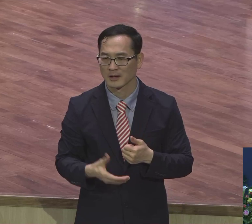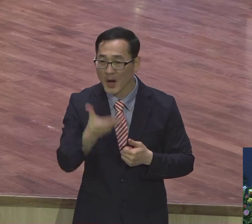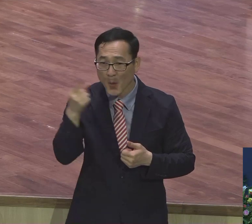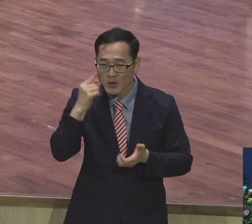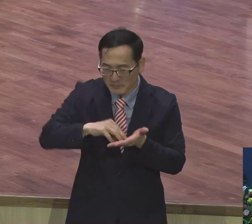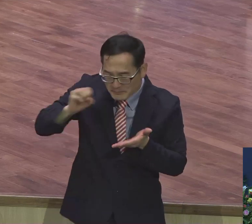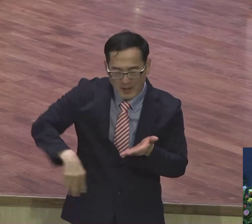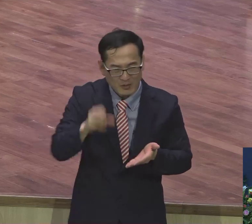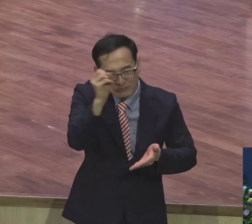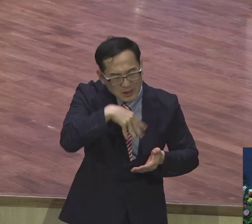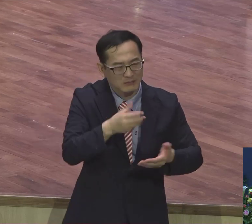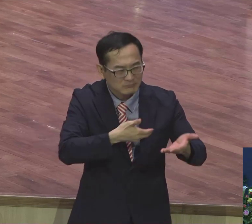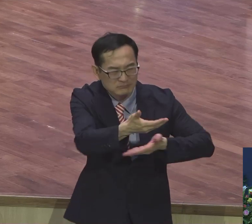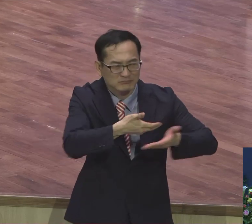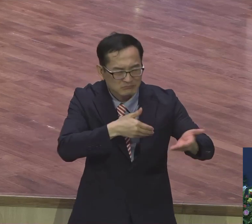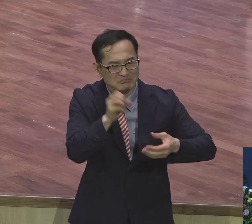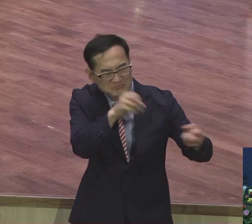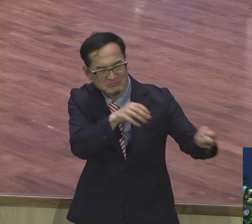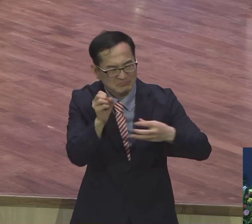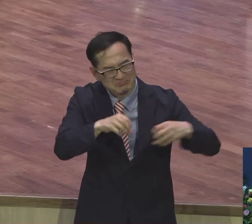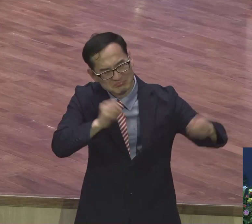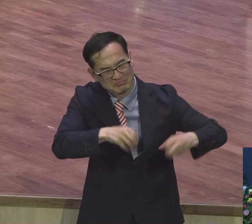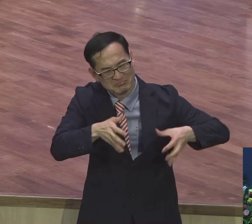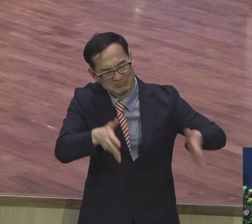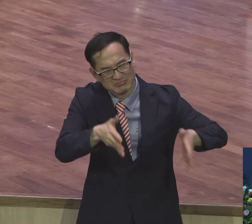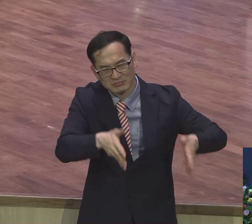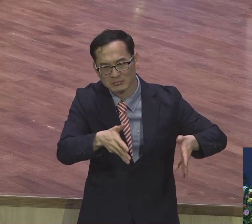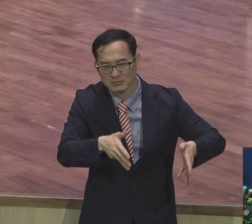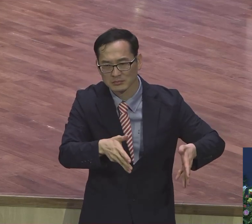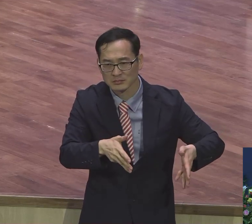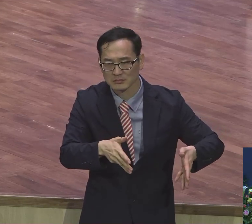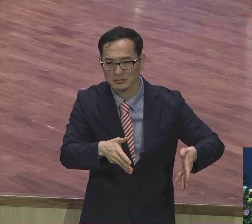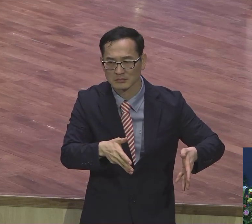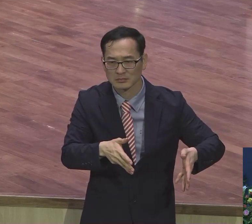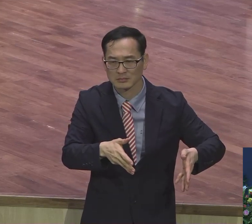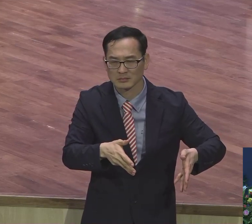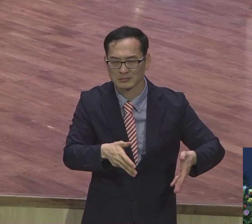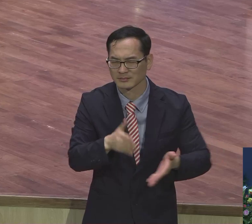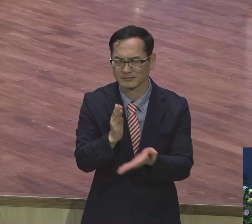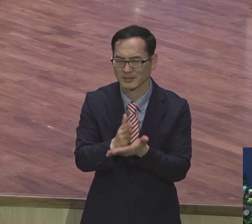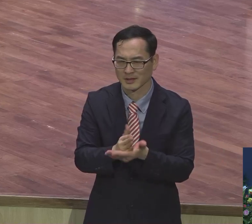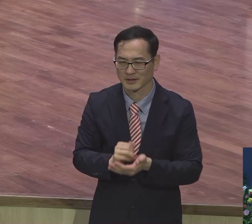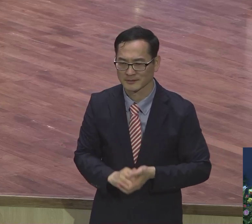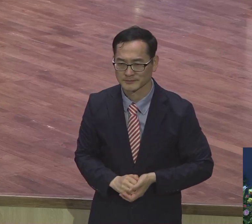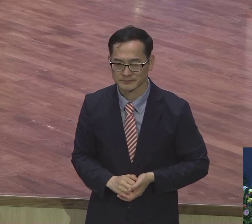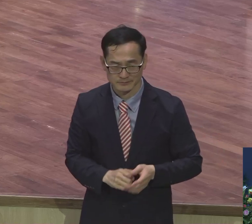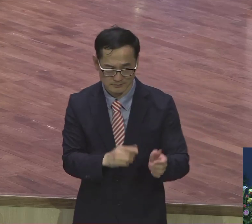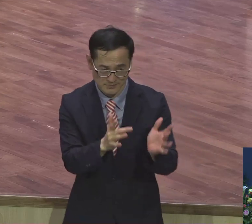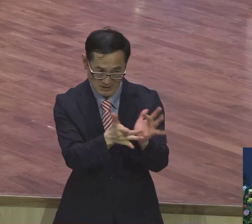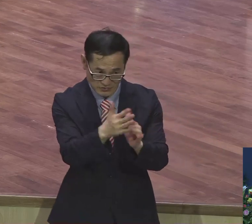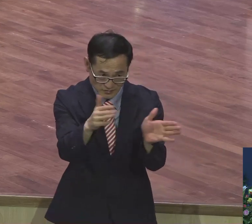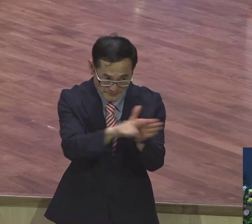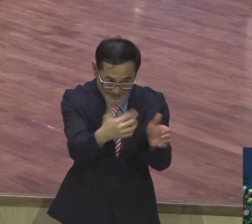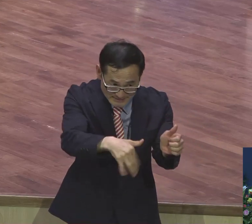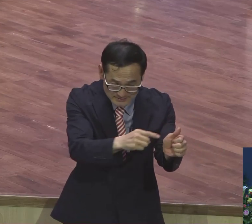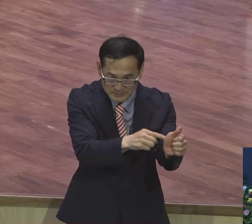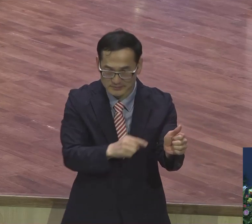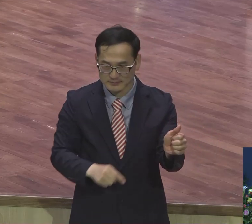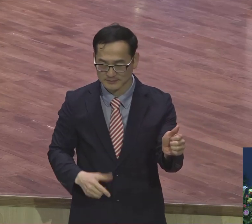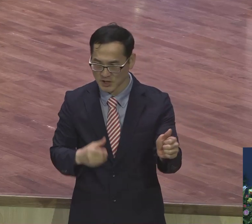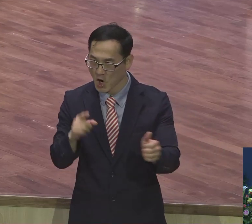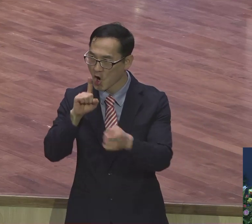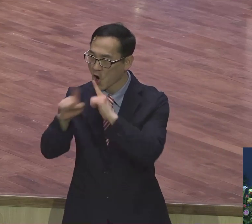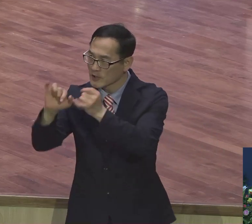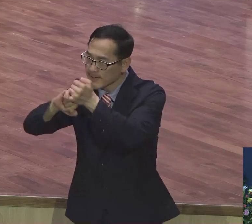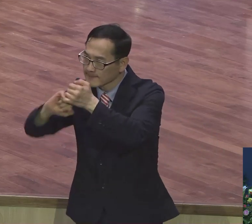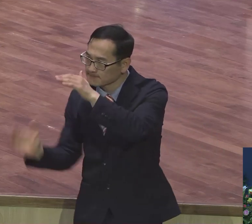없이 은약 없이 하나님 없이 살고 있느냐 아니면 불신자를 입은 주에 내가 누구누구누구 만날 텐데 은약 성취를 위해서 내